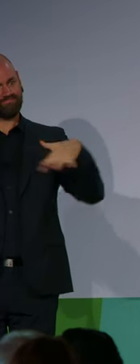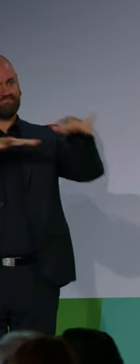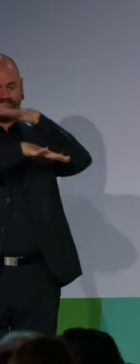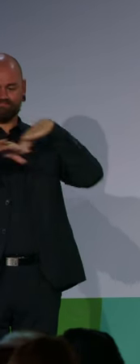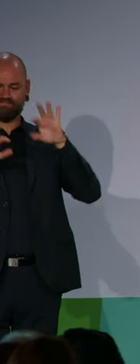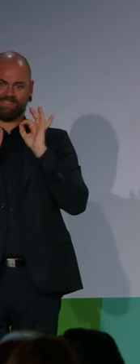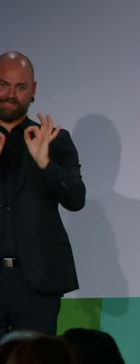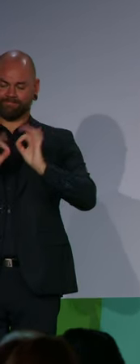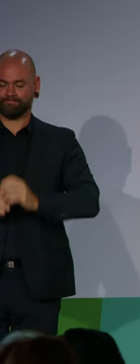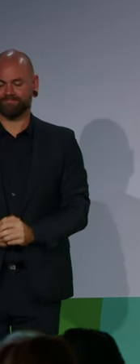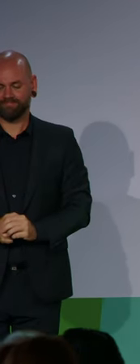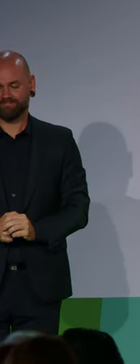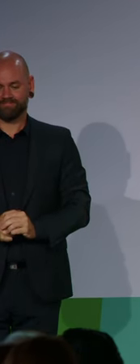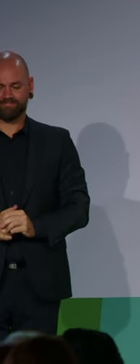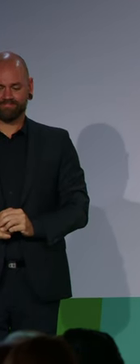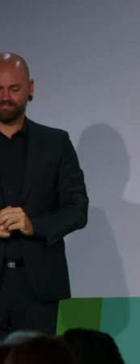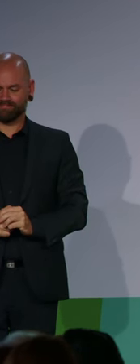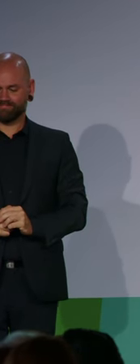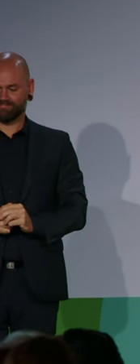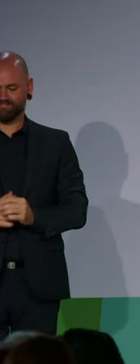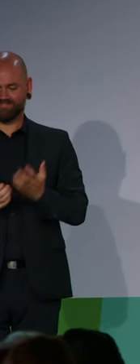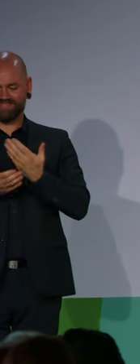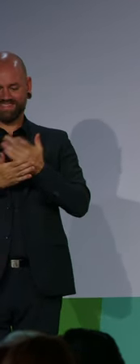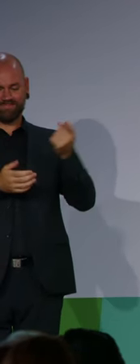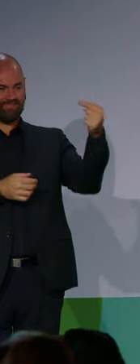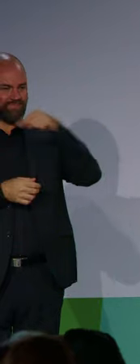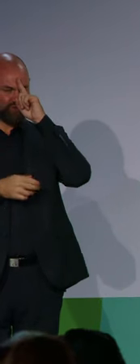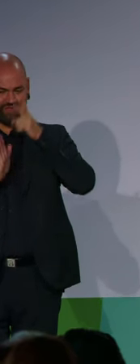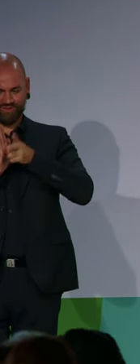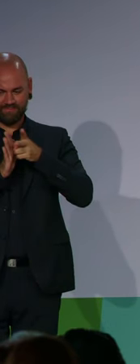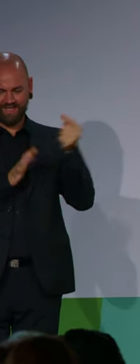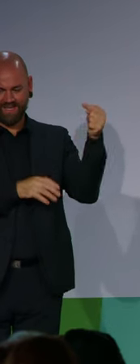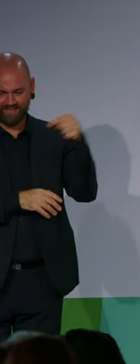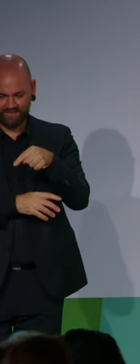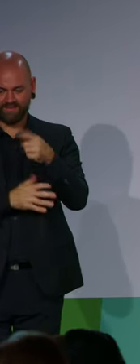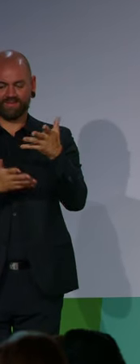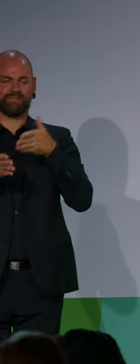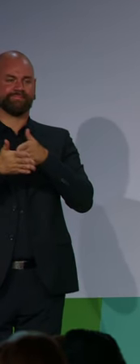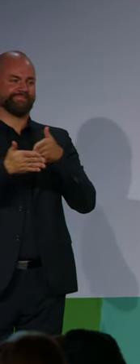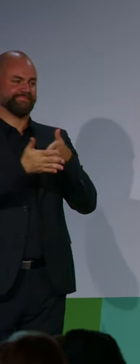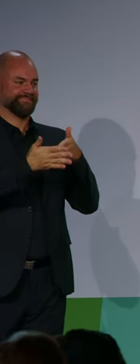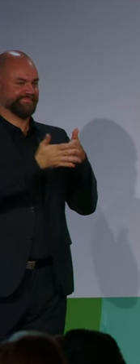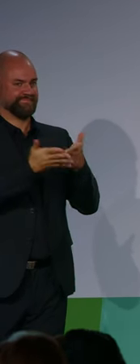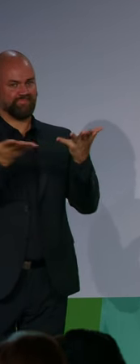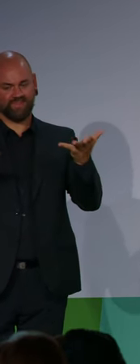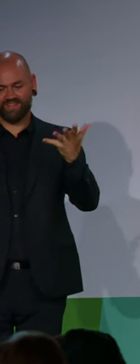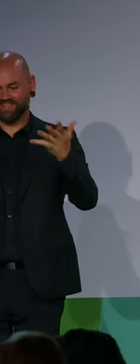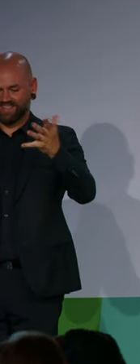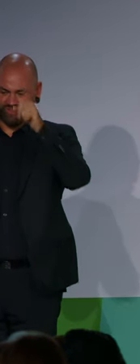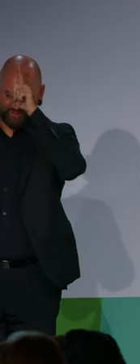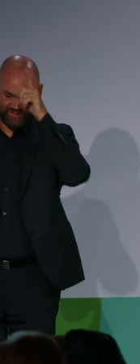die immer noch da sind im Alltag, die das Leben behindern. Und mir geht es darum zu sagen, es ist wichtig, dass das sich jetzt ändert.